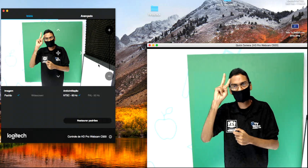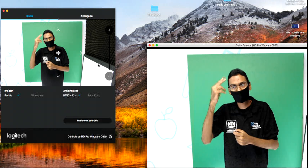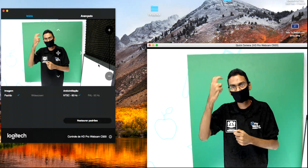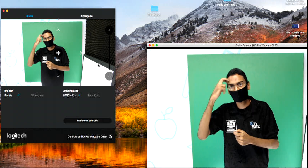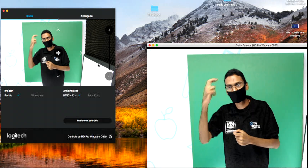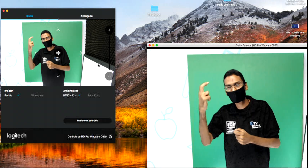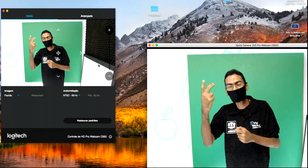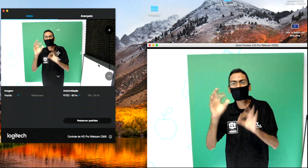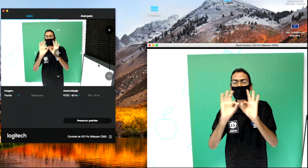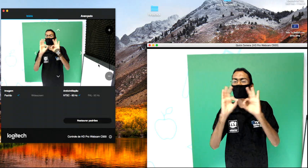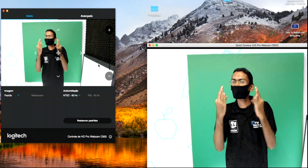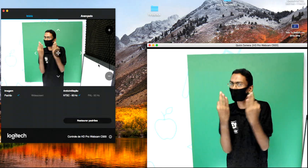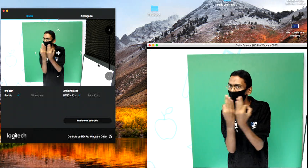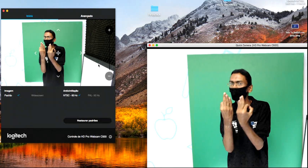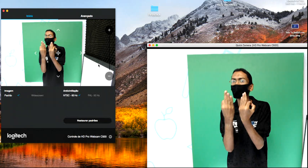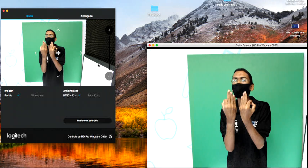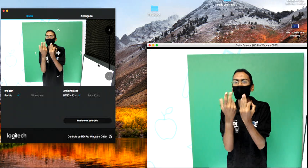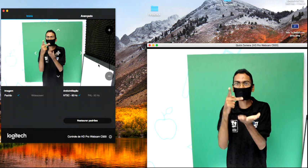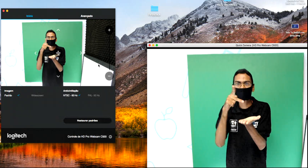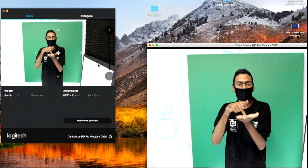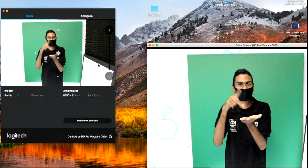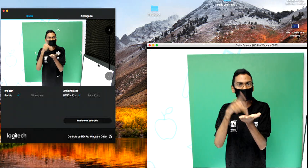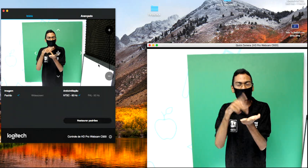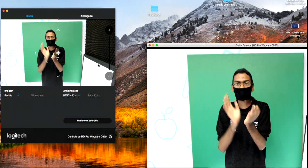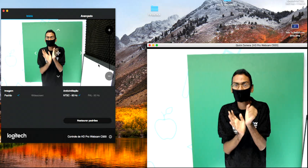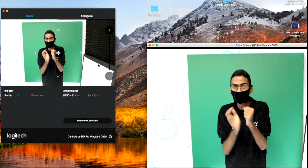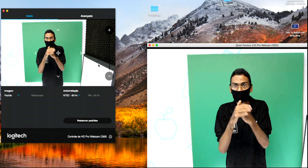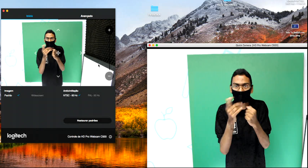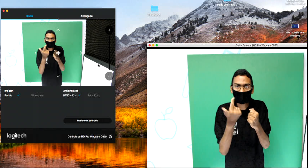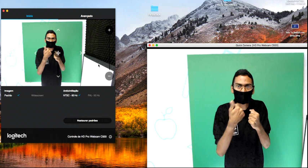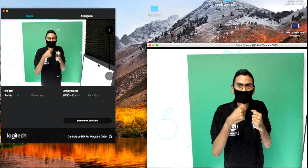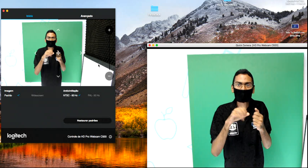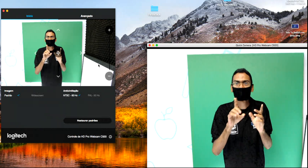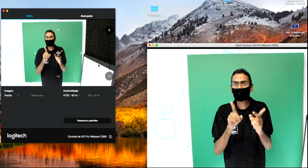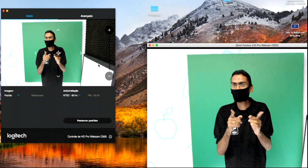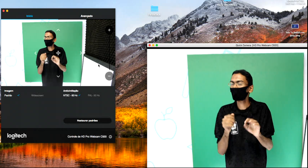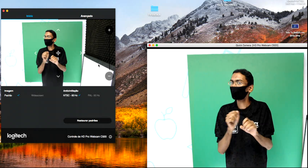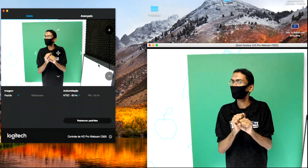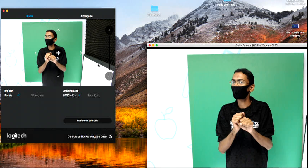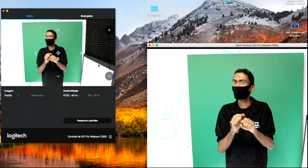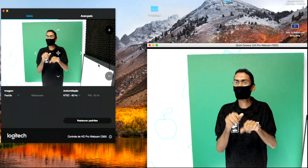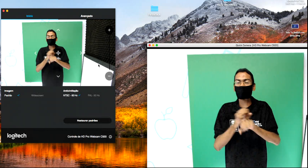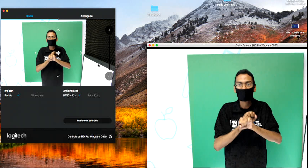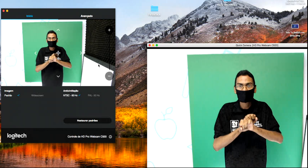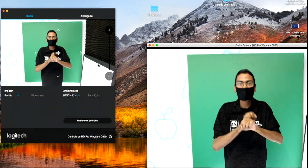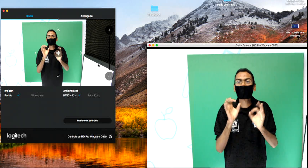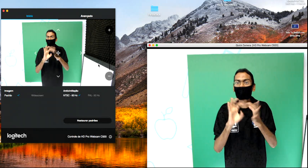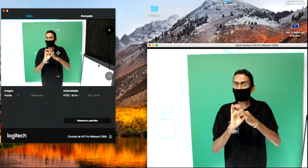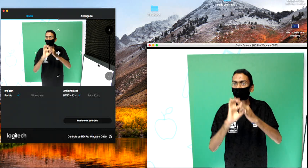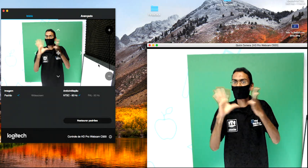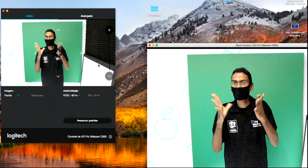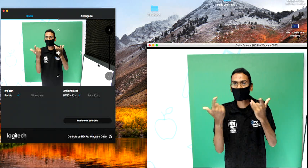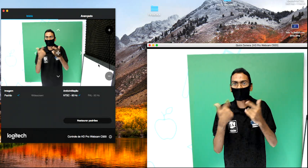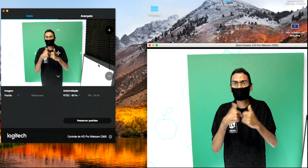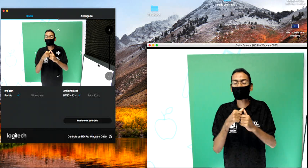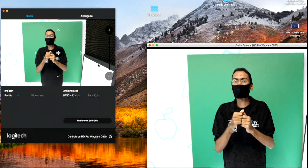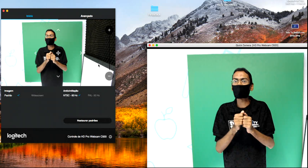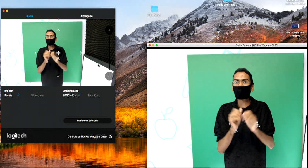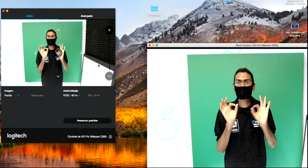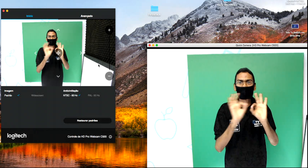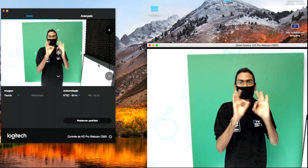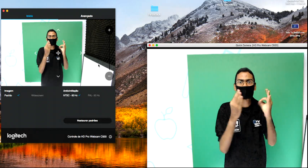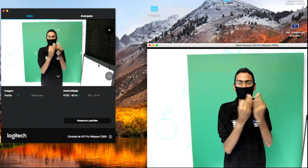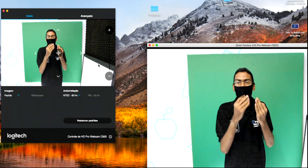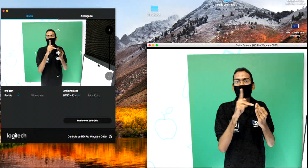a família resguardada, mas não mais nuclear, pois o marido e a mulher estão fora de casa, trabalhando, e